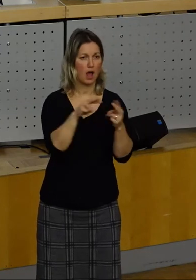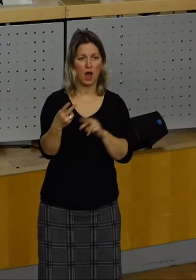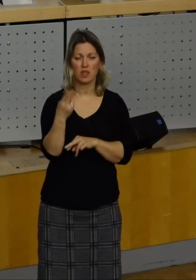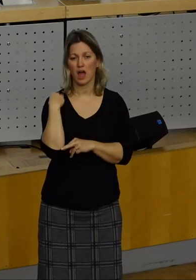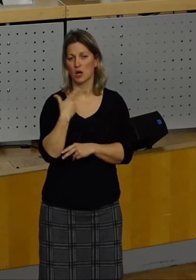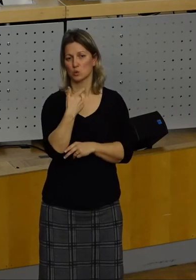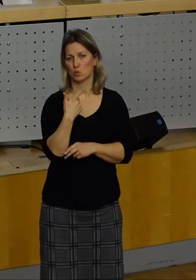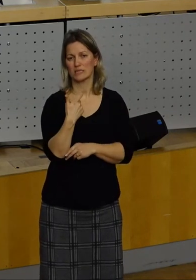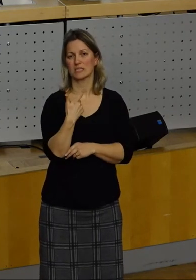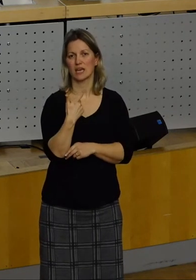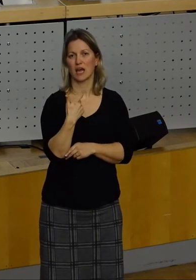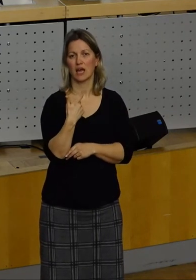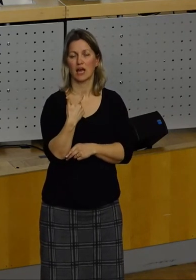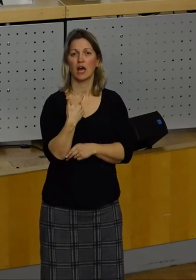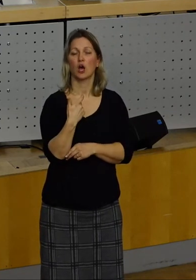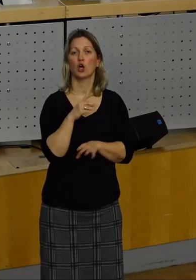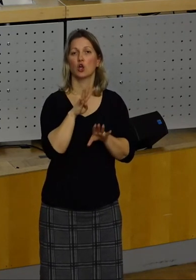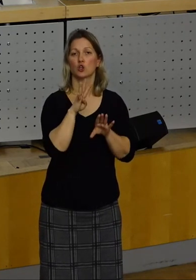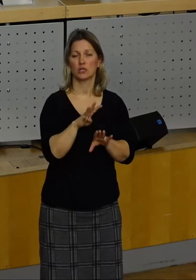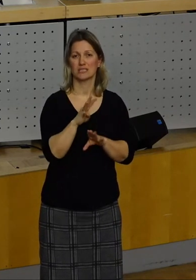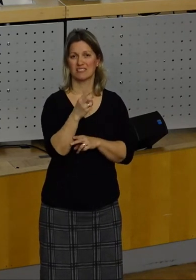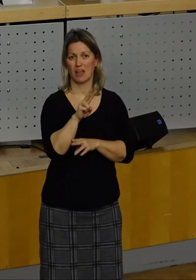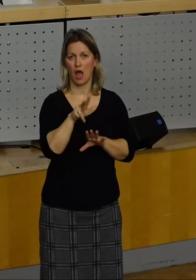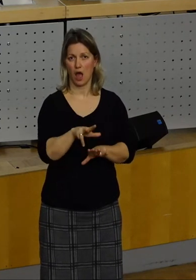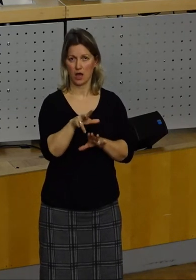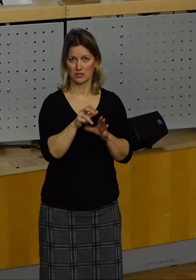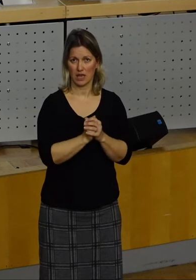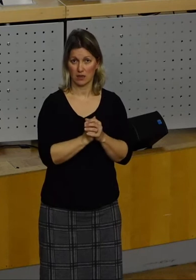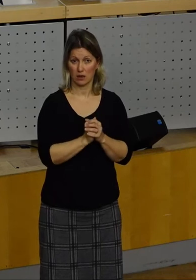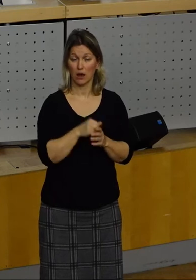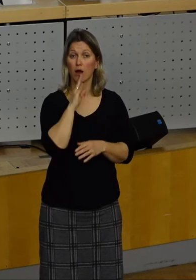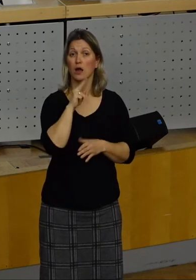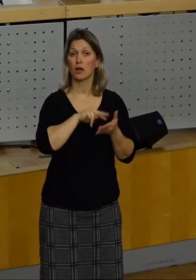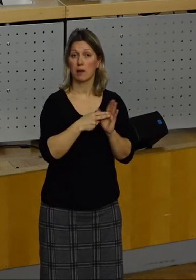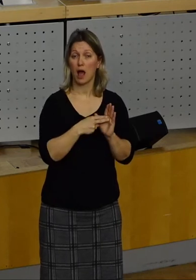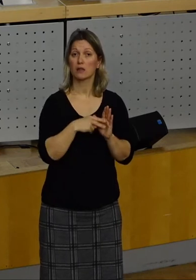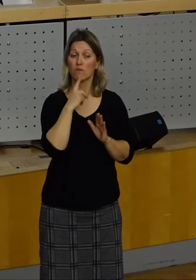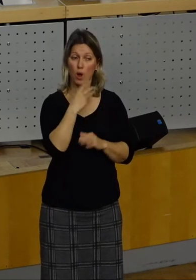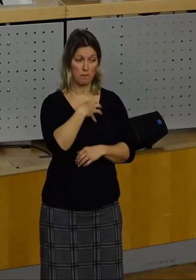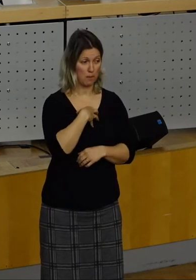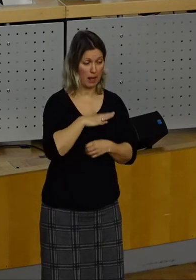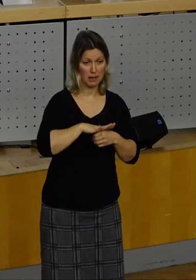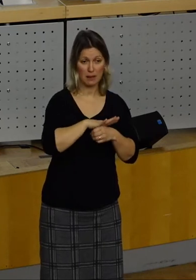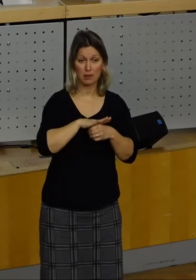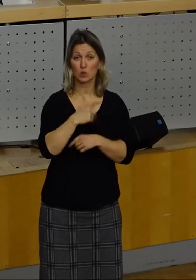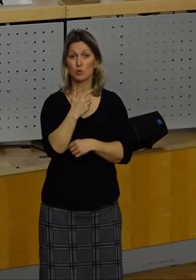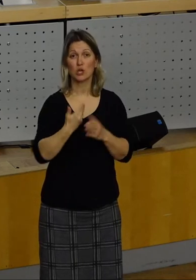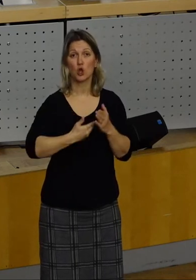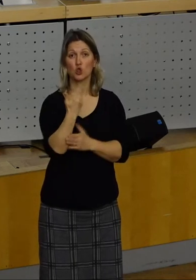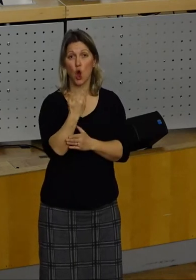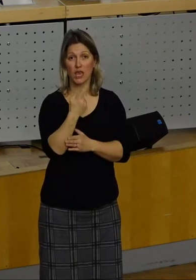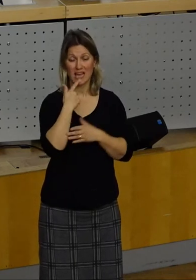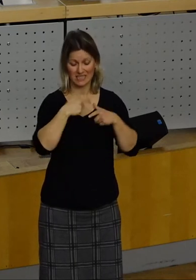20. 19. 18. 20, mindestens 20 neue Zebrastreifen sollten an Problemgebieten aufgebaut werden.